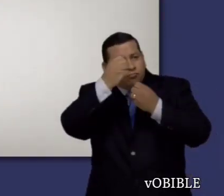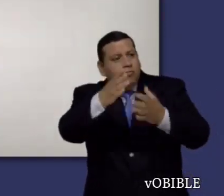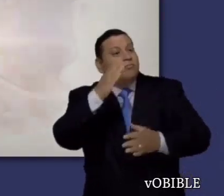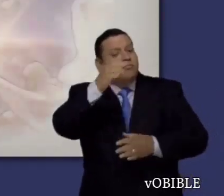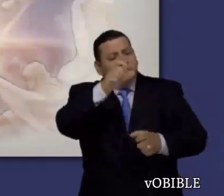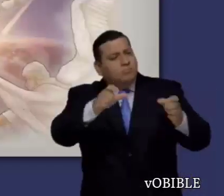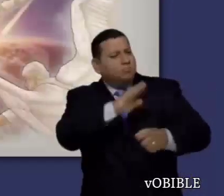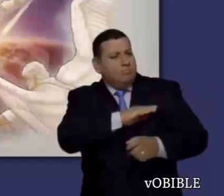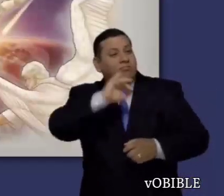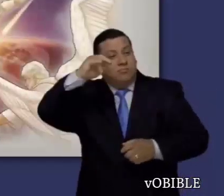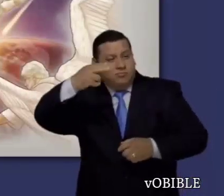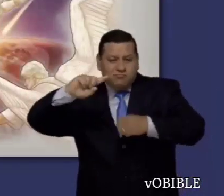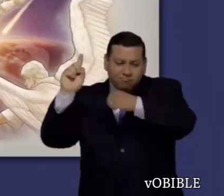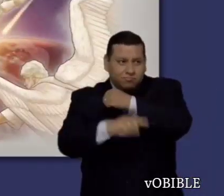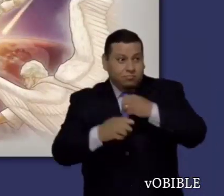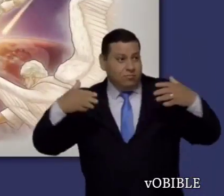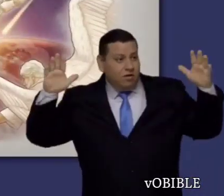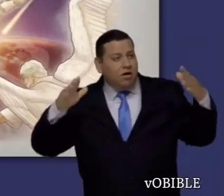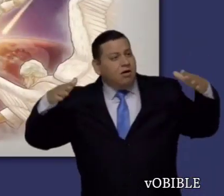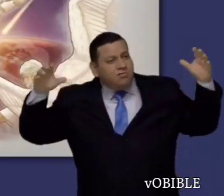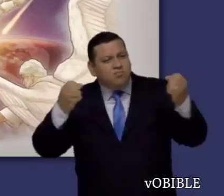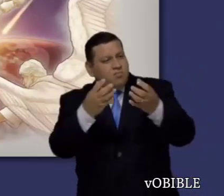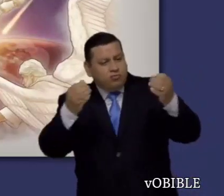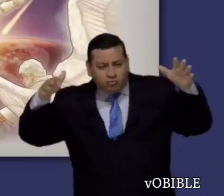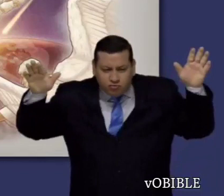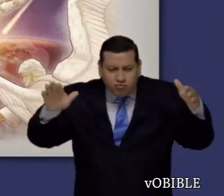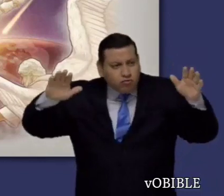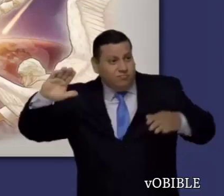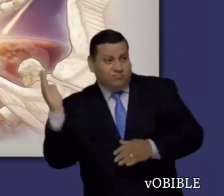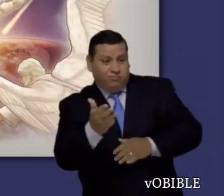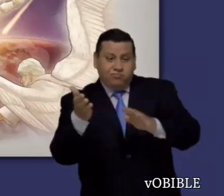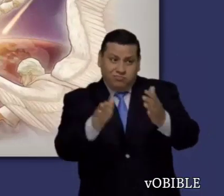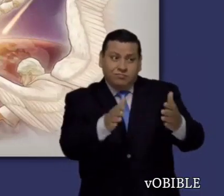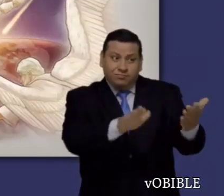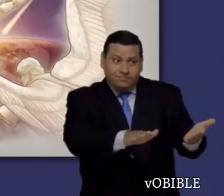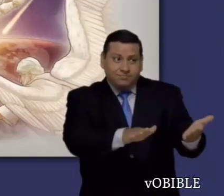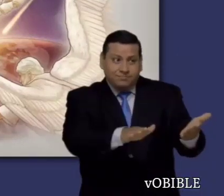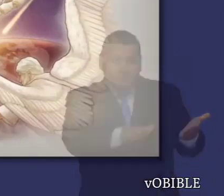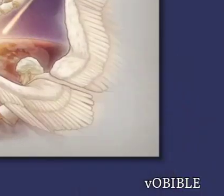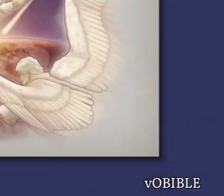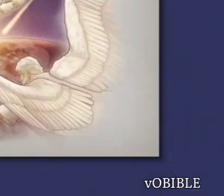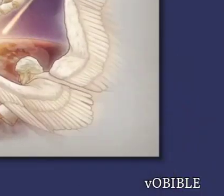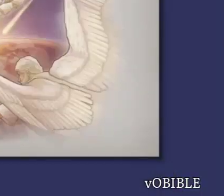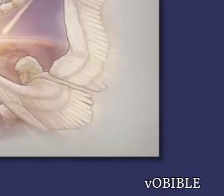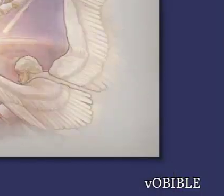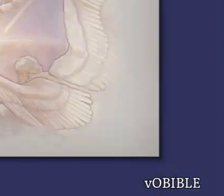referencia a la profecía de Enoch que dice que Dios vendría con sus miriadas de ángeles para juzgar a los malvados.